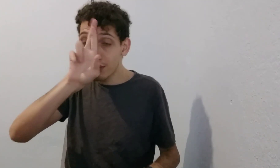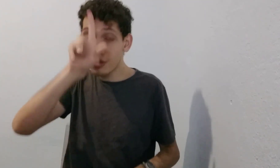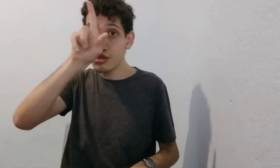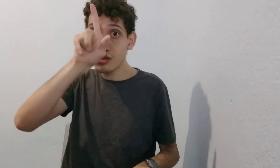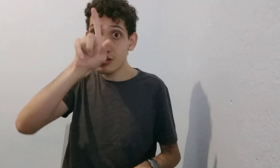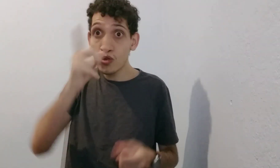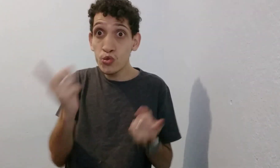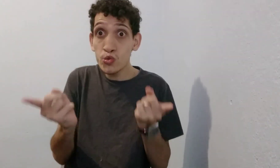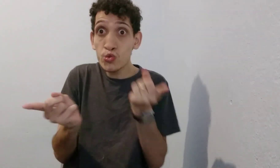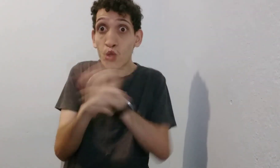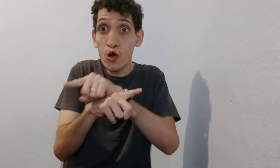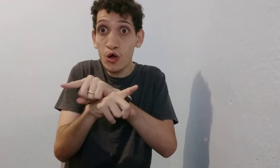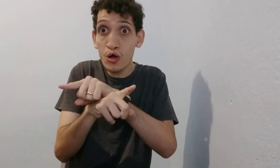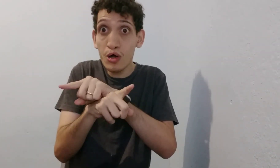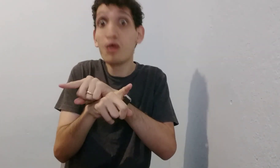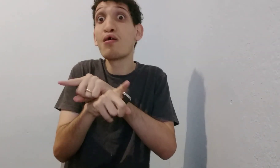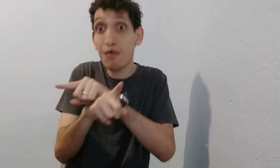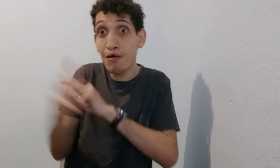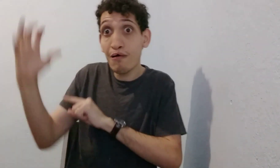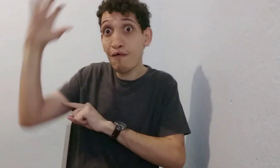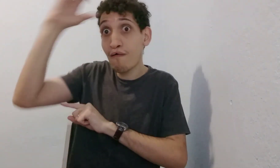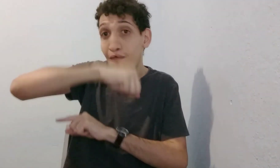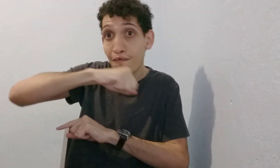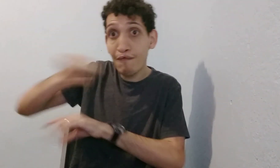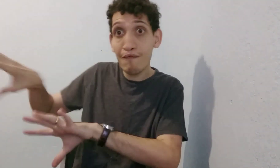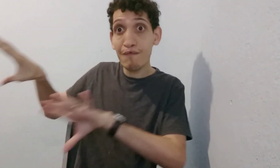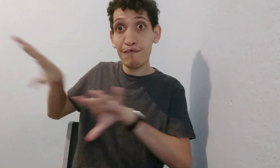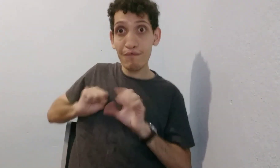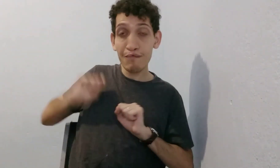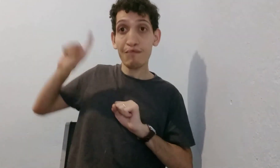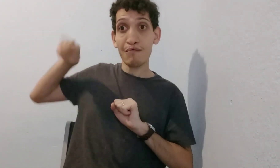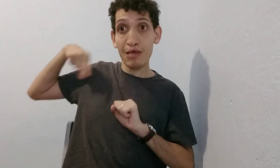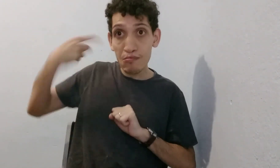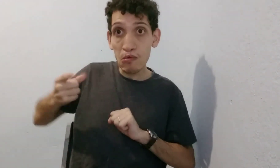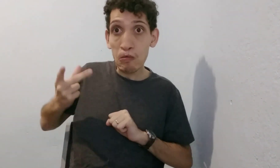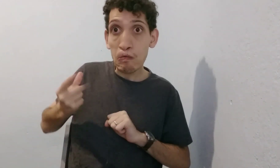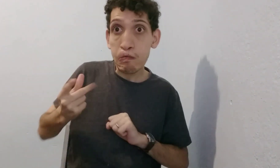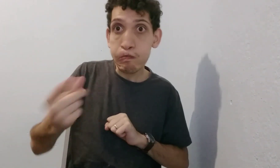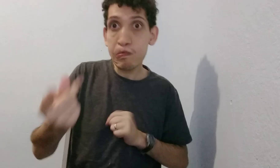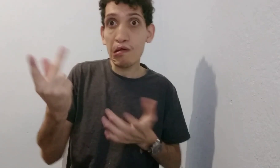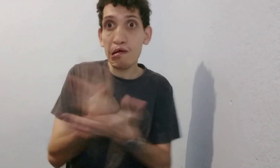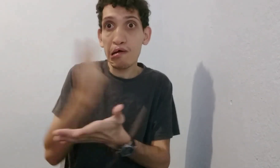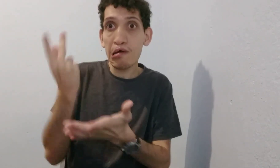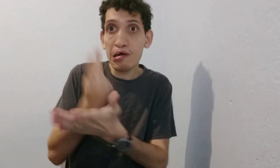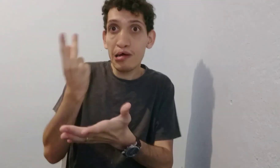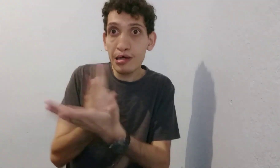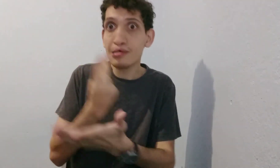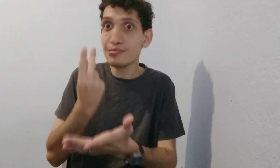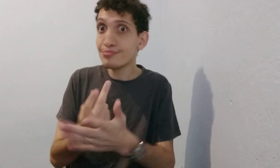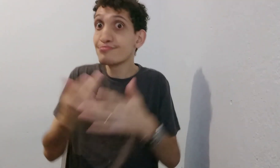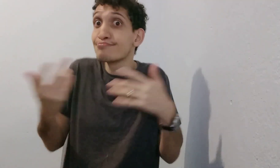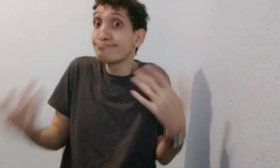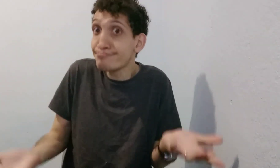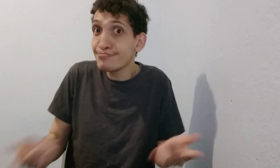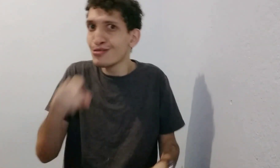PESSOAS pessoas e ouvintes enganadas usando sinal com terapia, aprenderam assim e ontem e lua usando o errado.